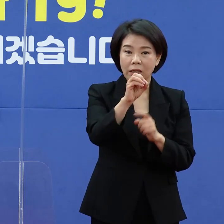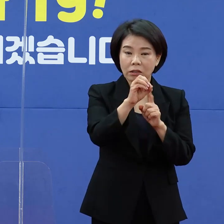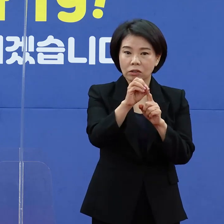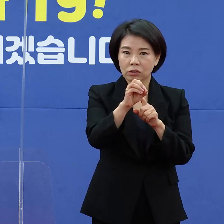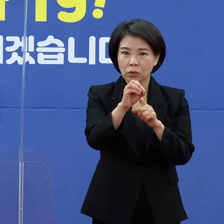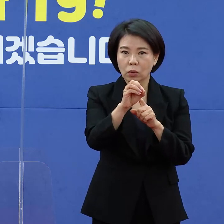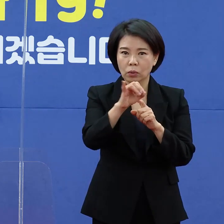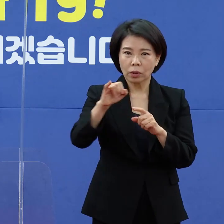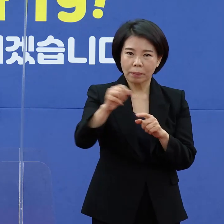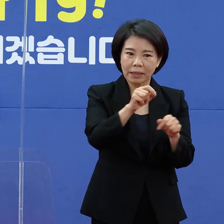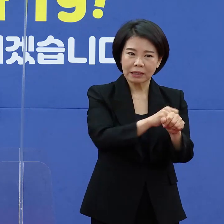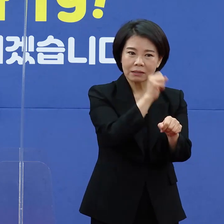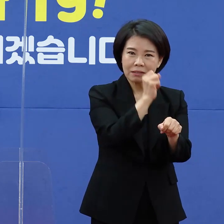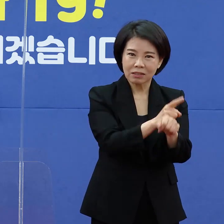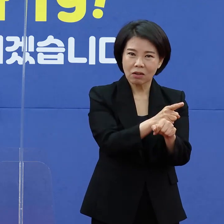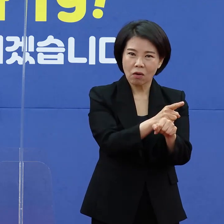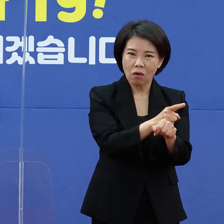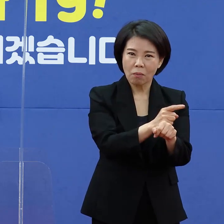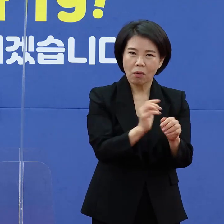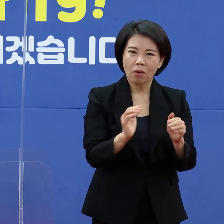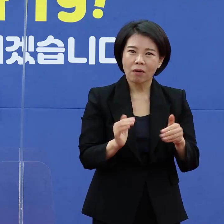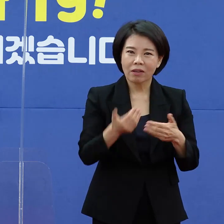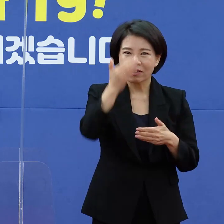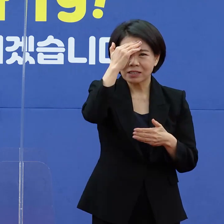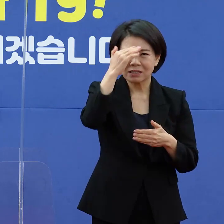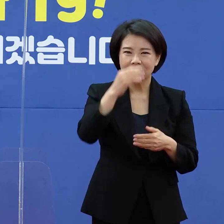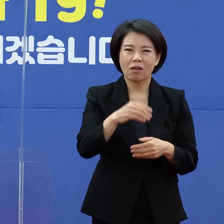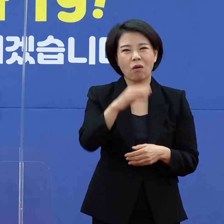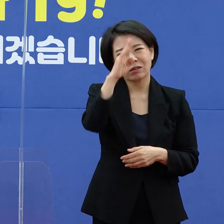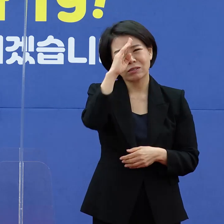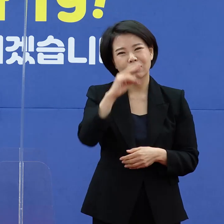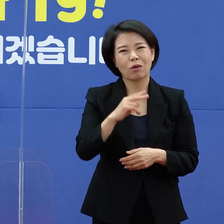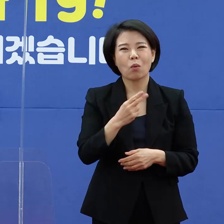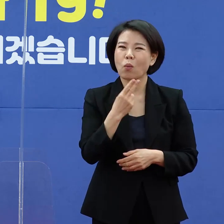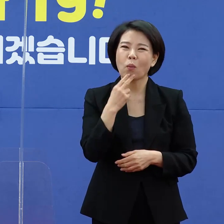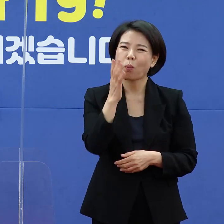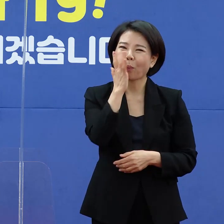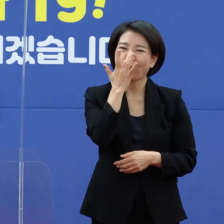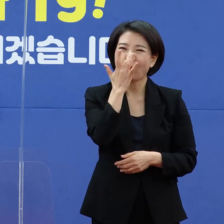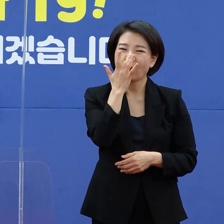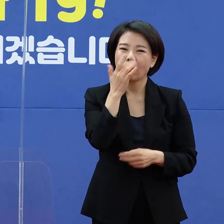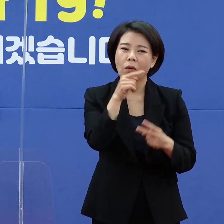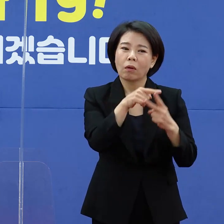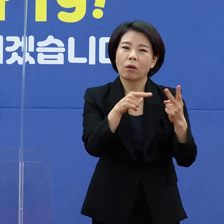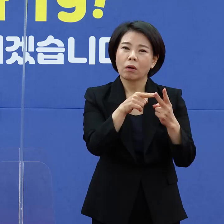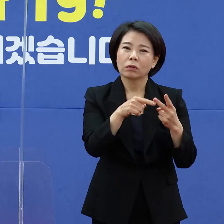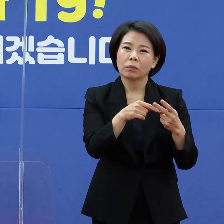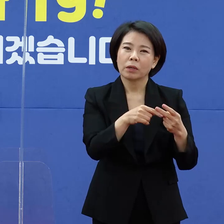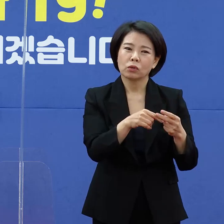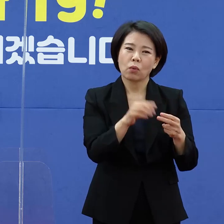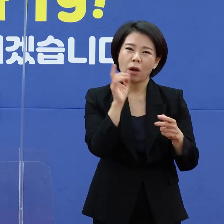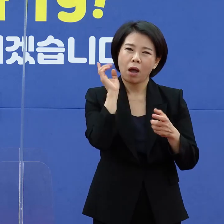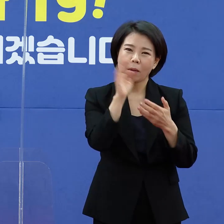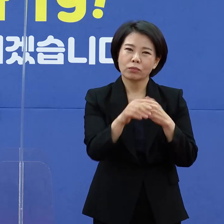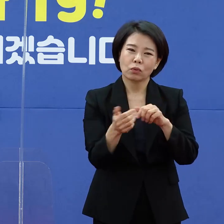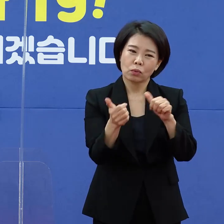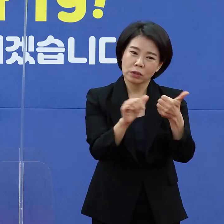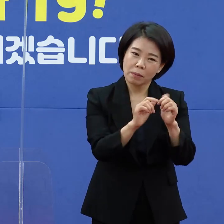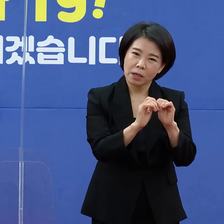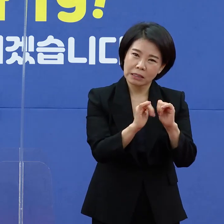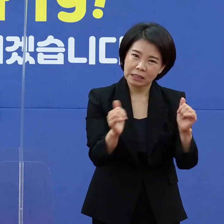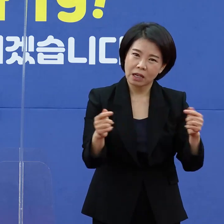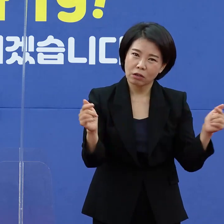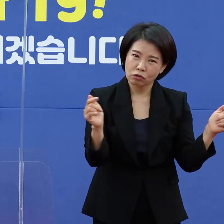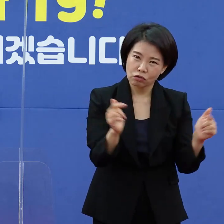바이러스의 특성이 경증 또는 무좀산이기 때문에 좀 더 이렇게 중증화되고 사망자를 줄이는